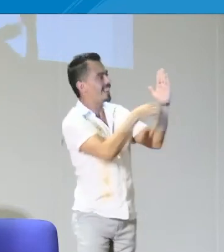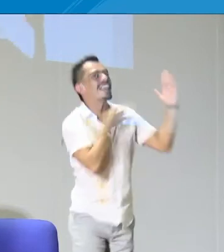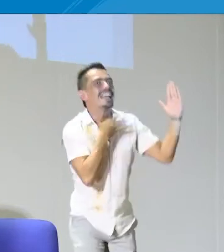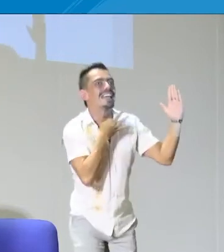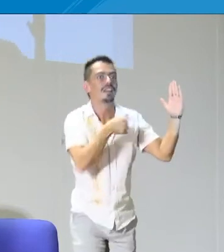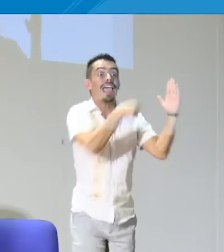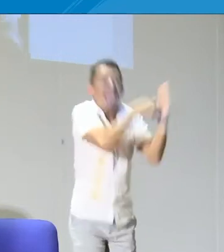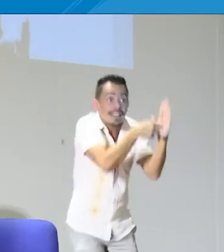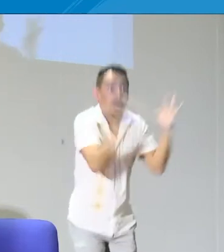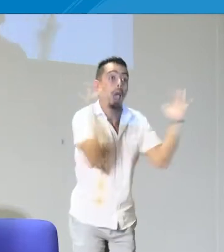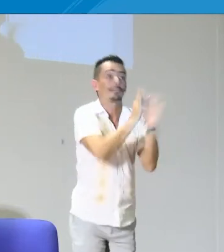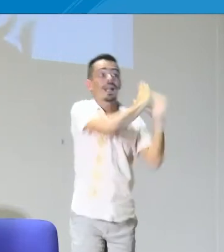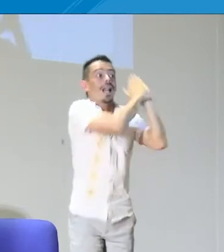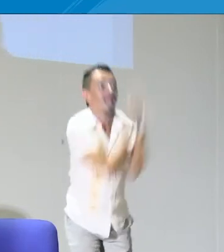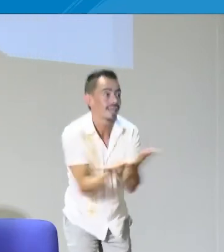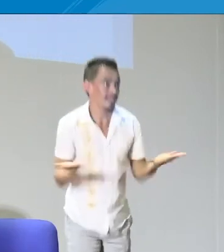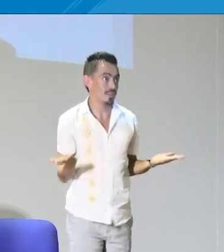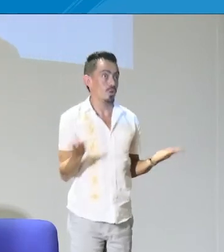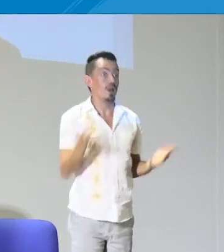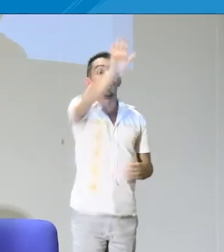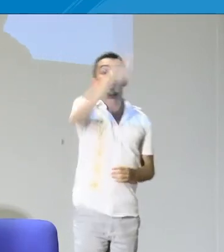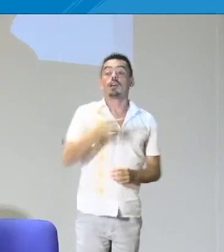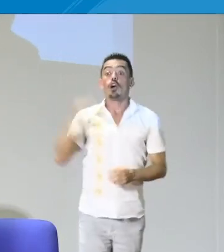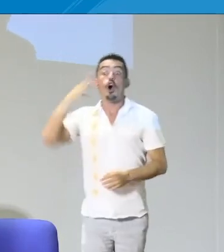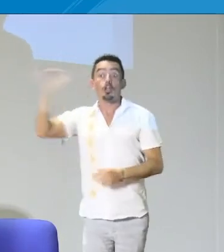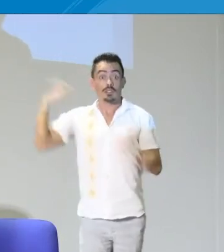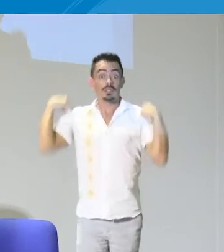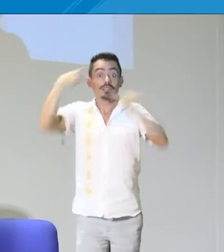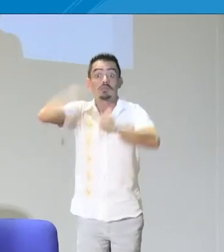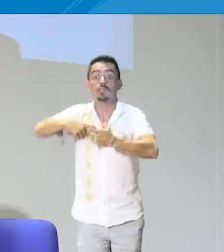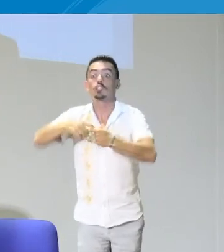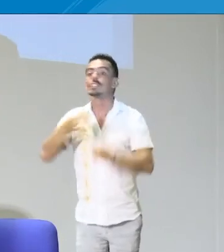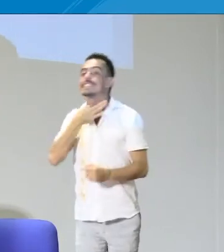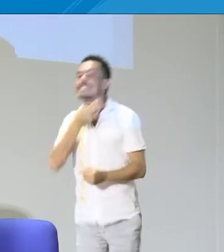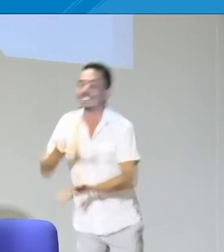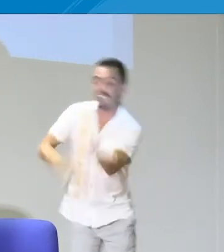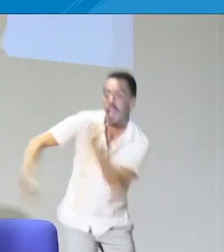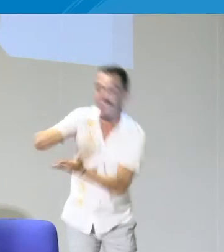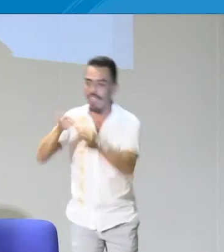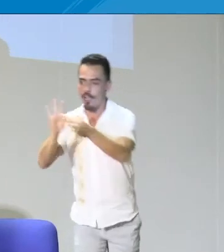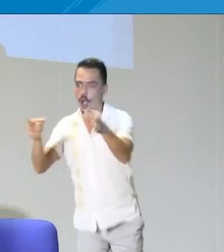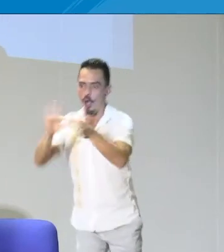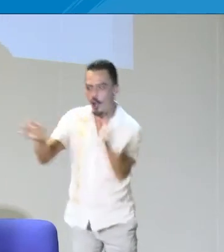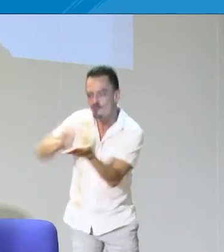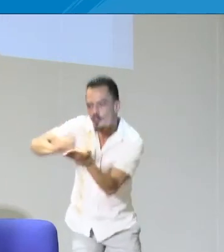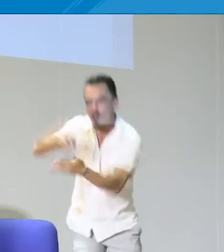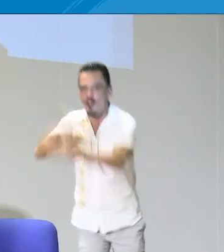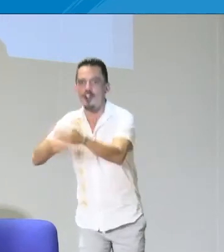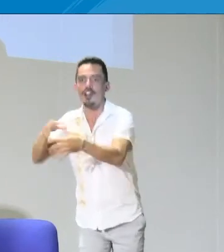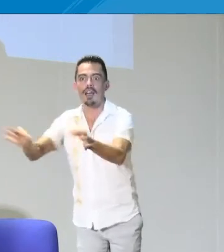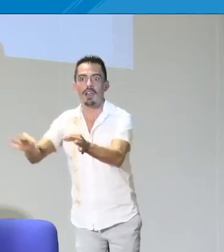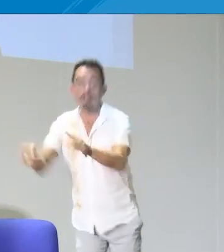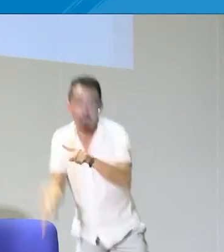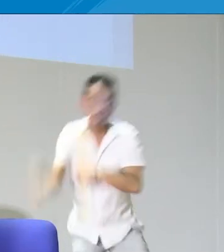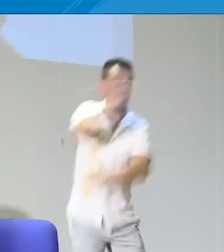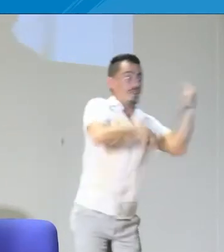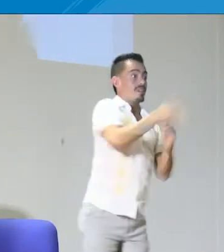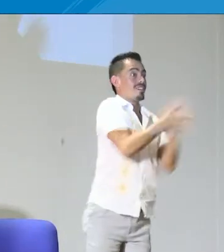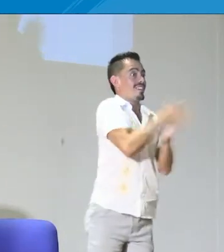Esa interacción es la que uno debería estar grabando y después, y la que hace parte, por supuesto, de la literatura sorda.